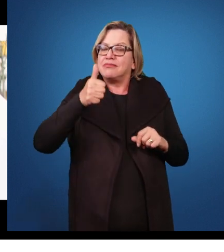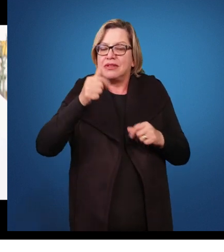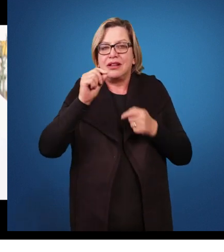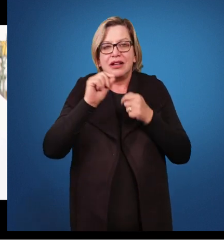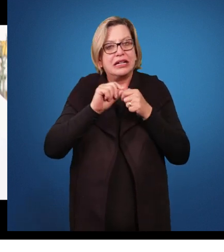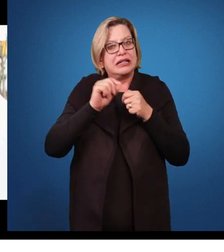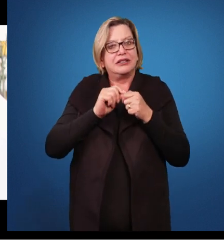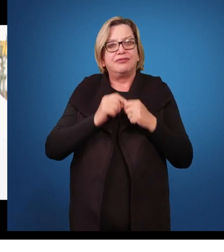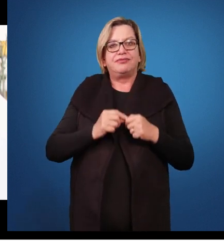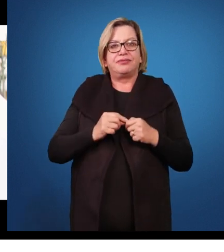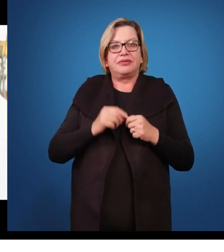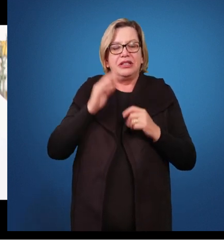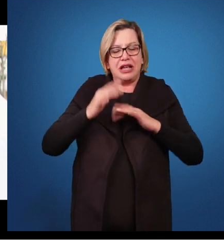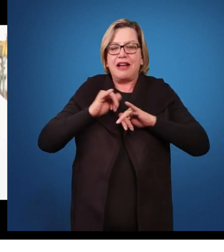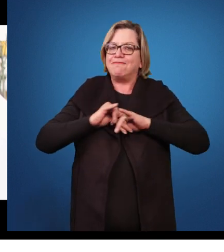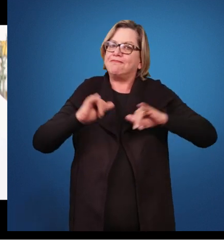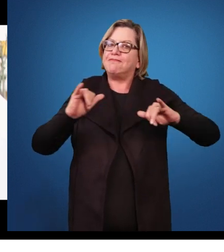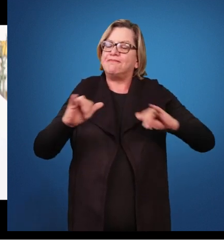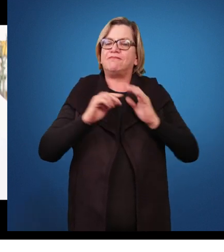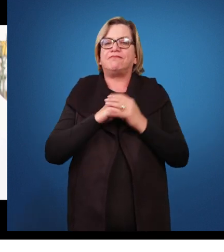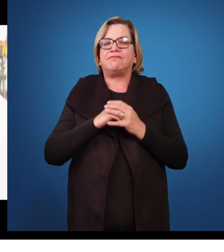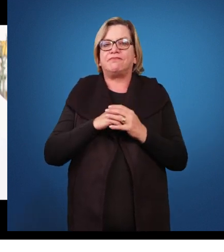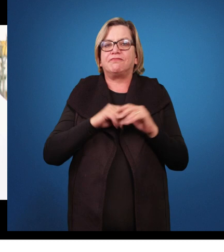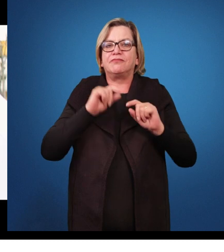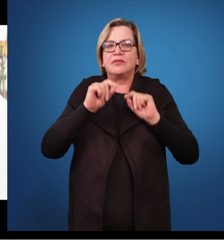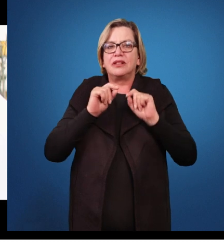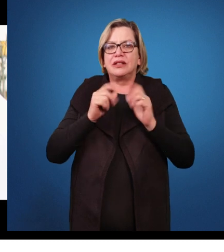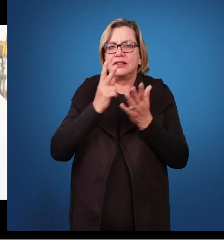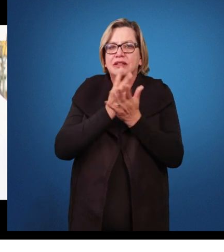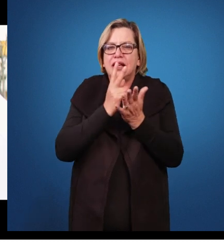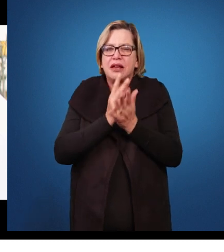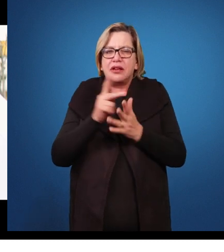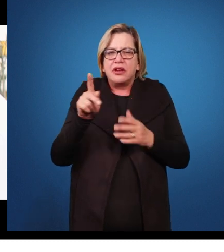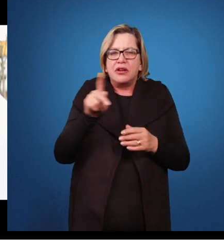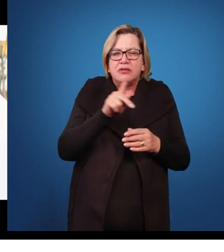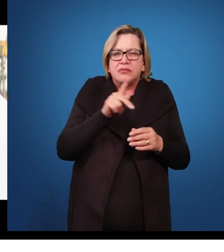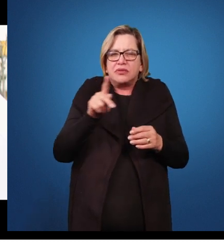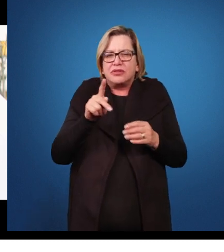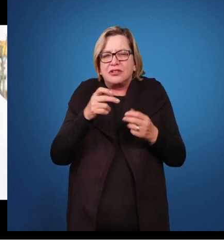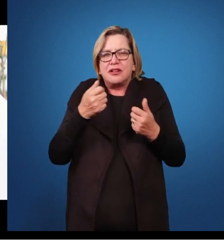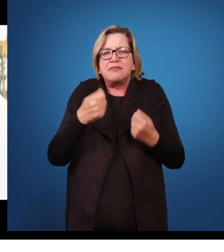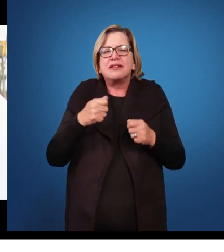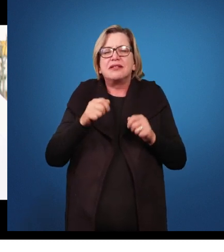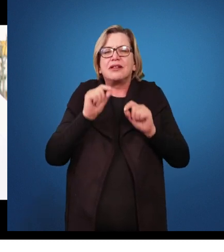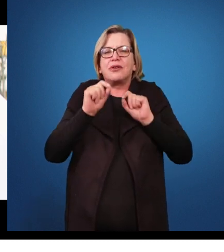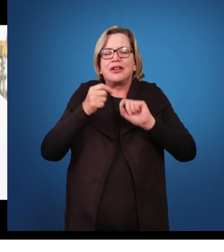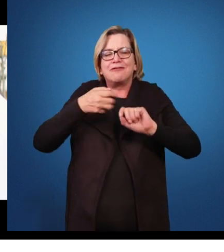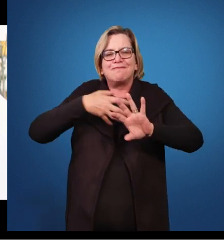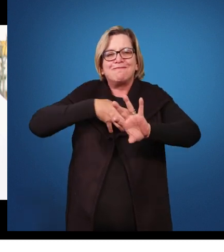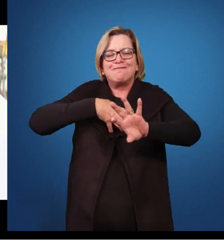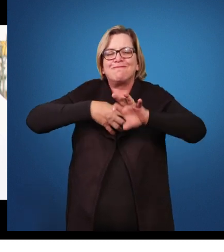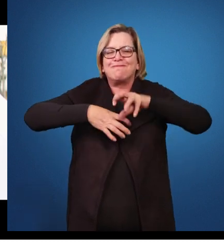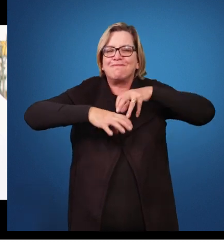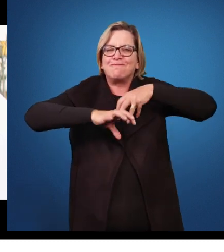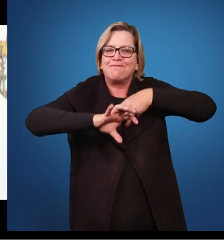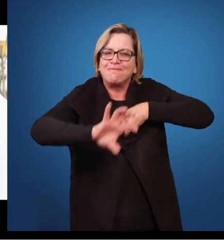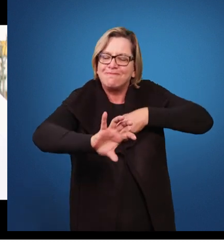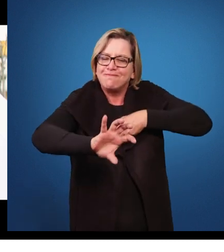isso, eu já diria, é que cada professor tivesse um pouco de empatia, o que significaria